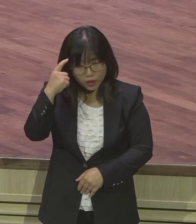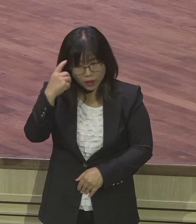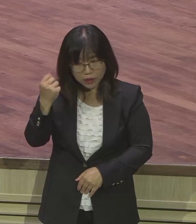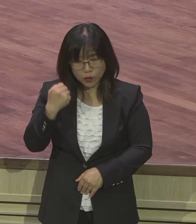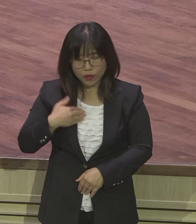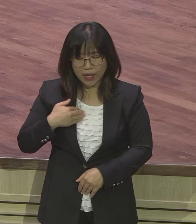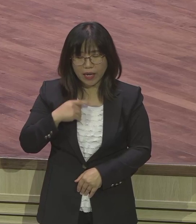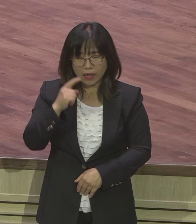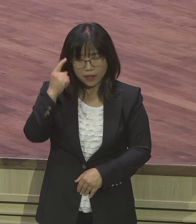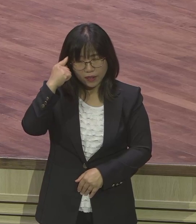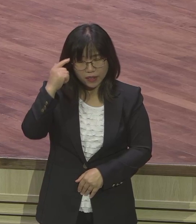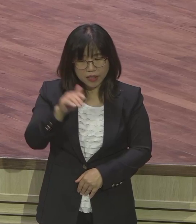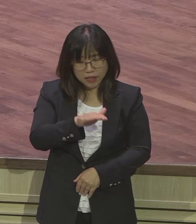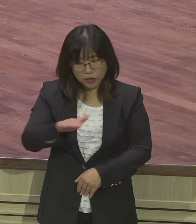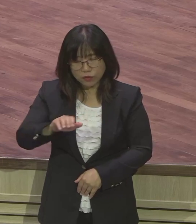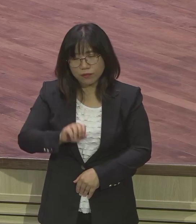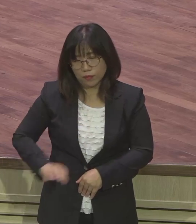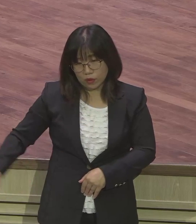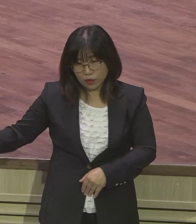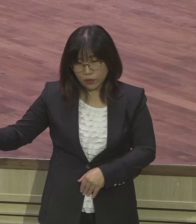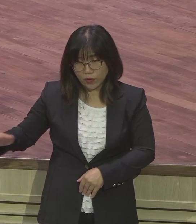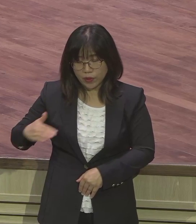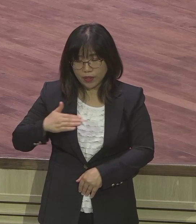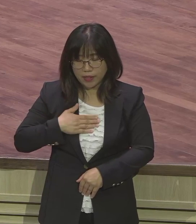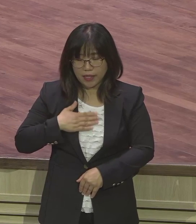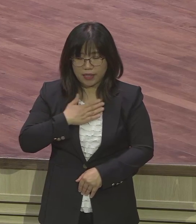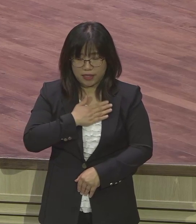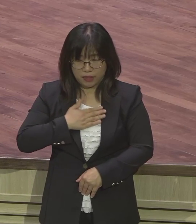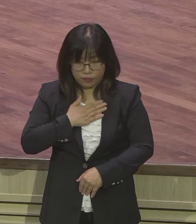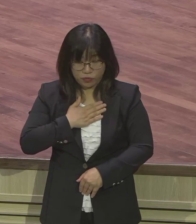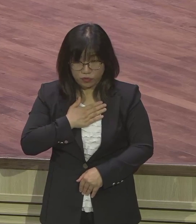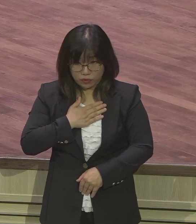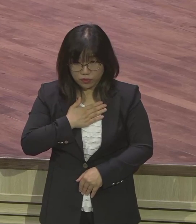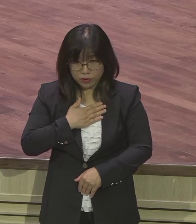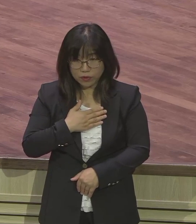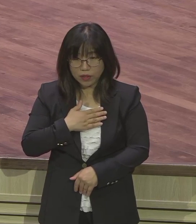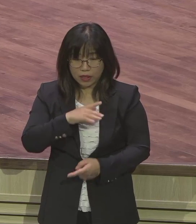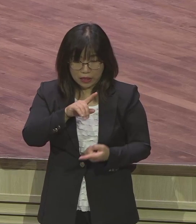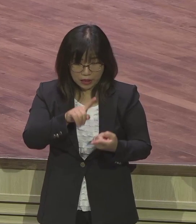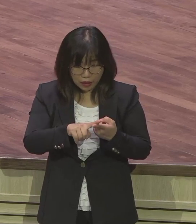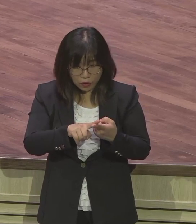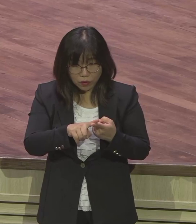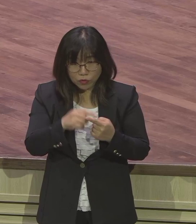내 기본에 내 자존심에서 보면 맞는 사람이 몇이나 됩니까